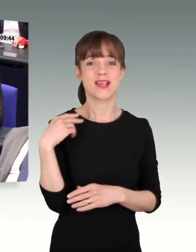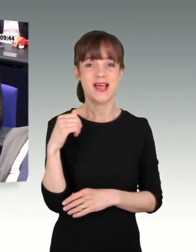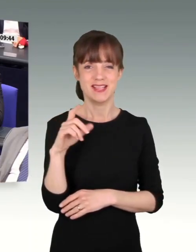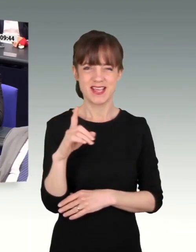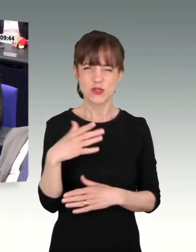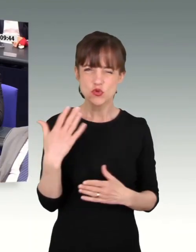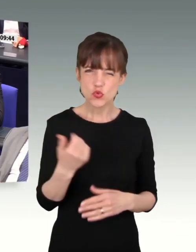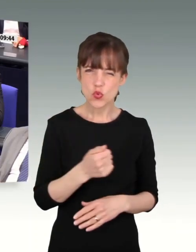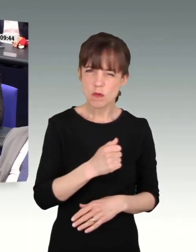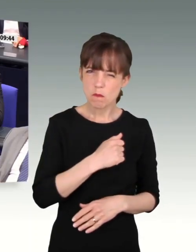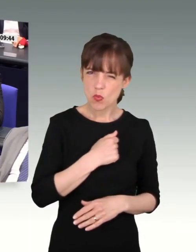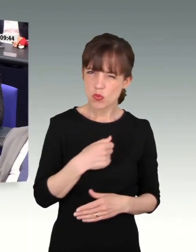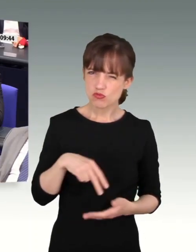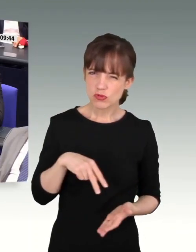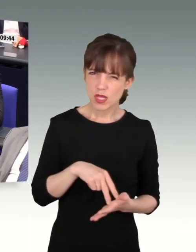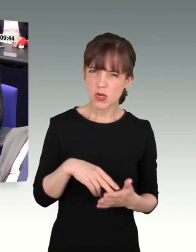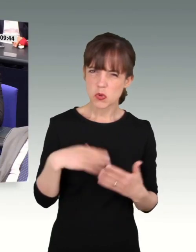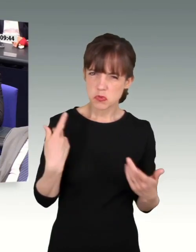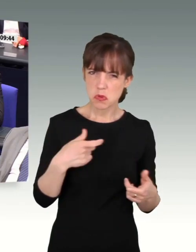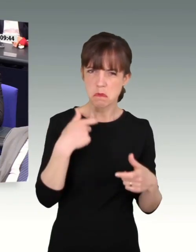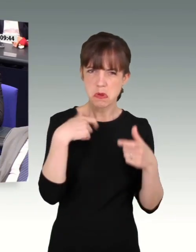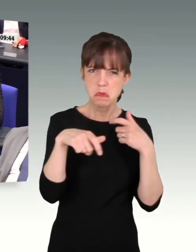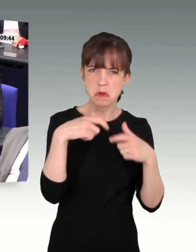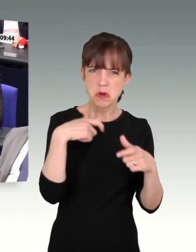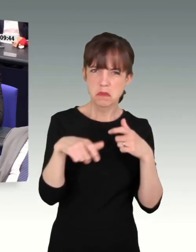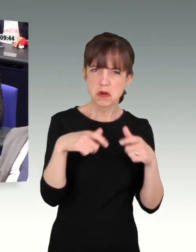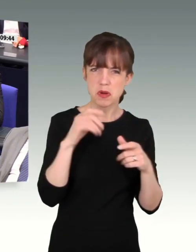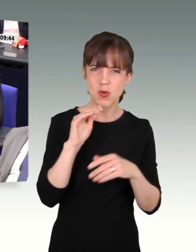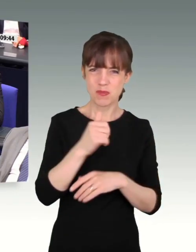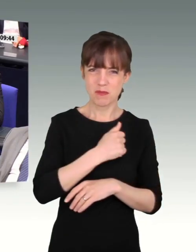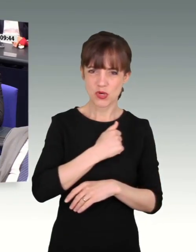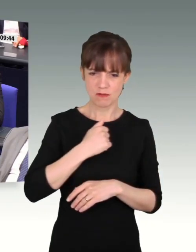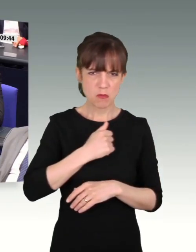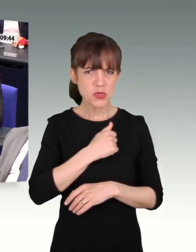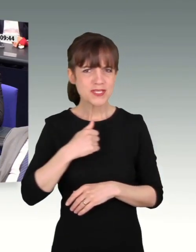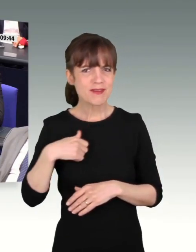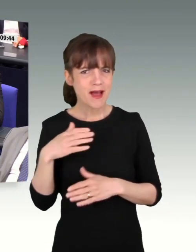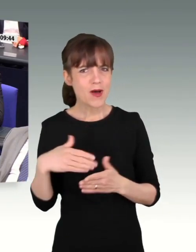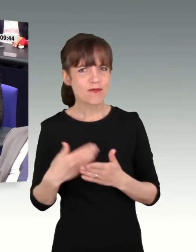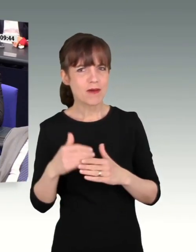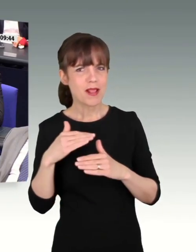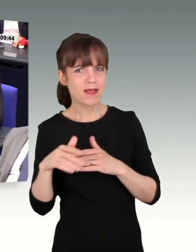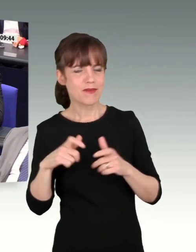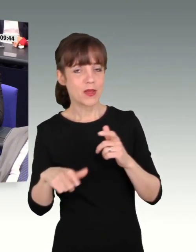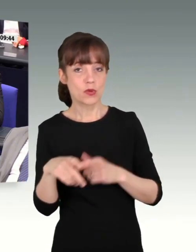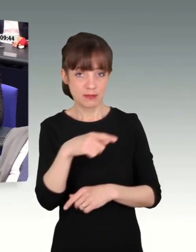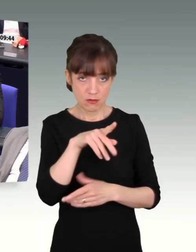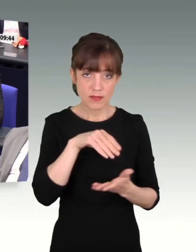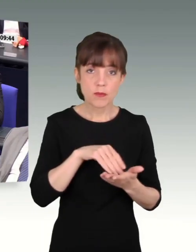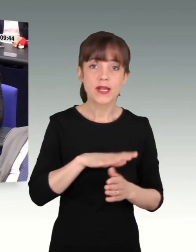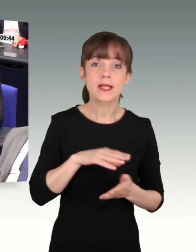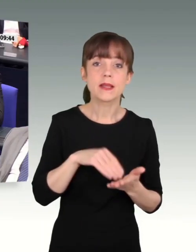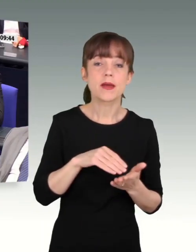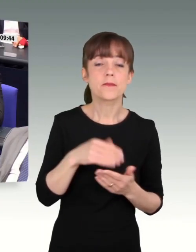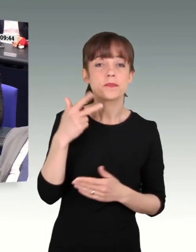Namen der Bundeswehr zu sprechen, die nämlich dieses Land verteidigt. Sind Sie immer noch dabei oder sind Sie nicht dabei, Herr